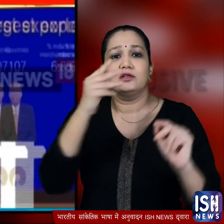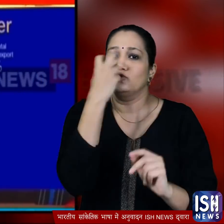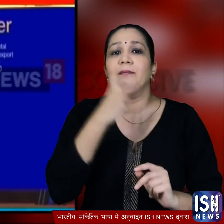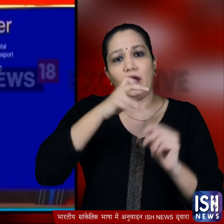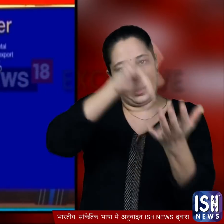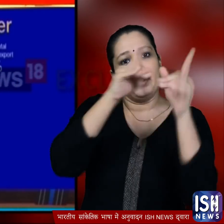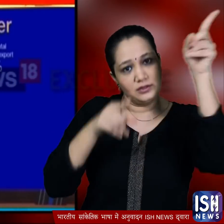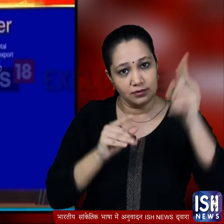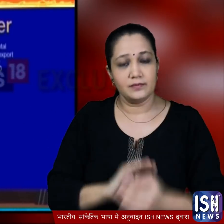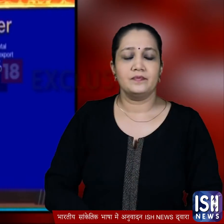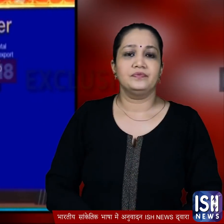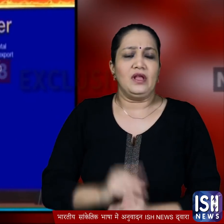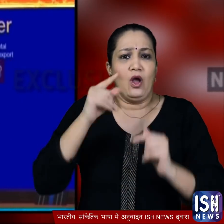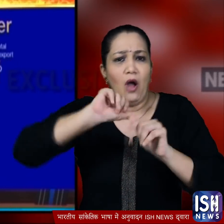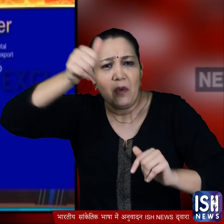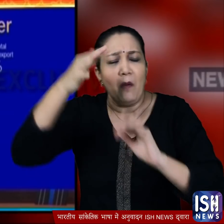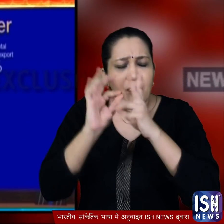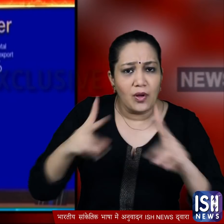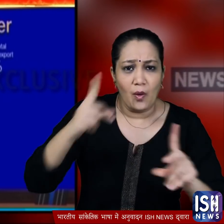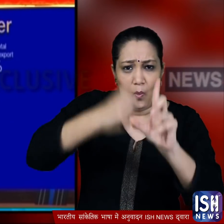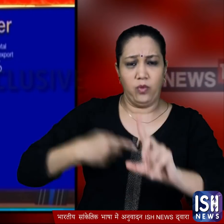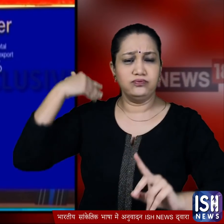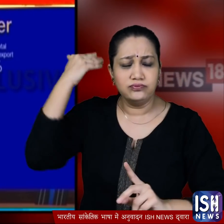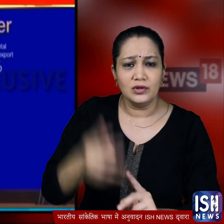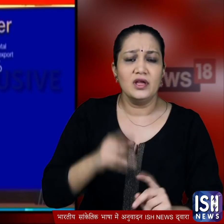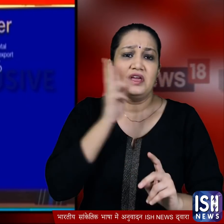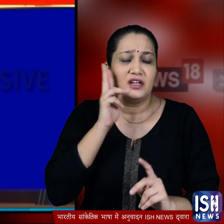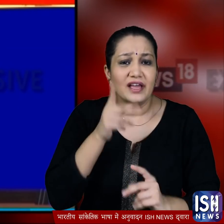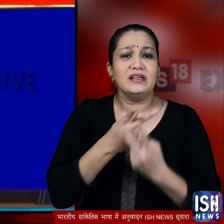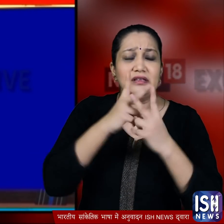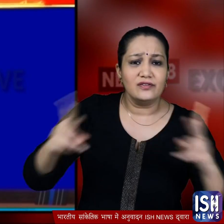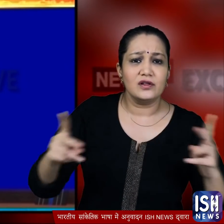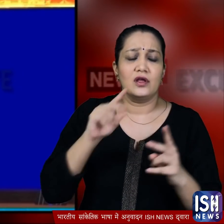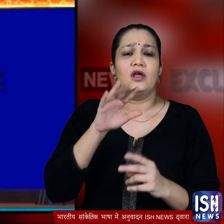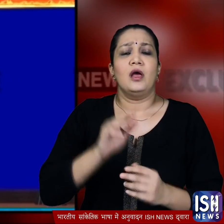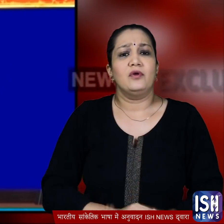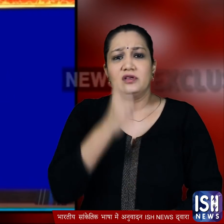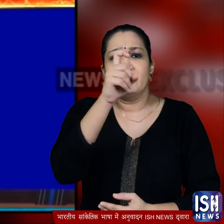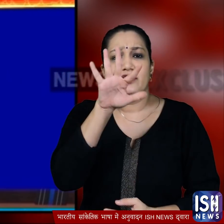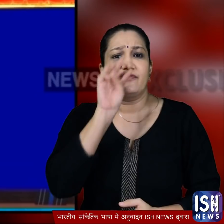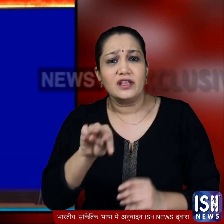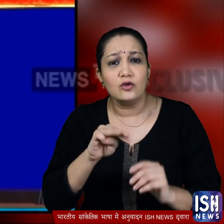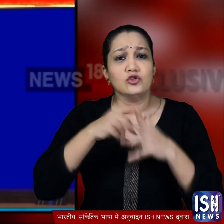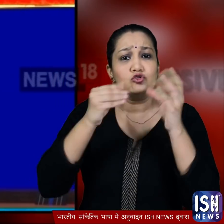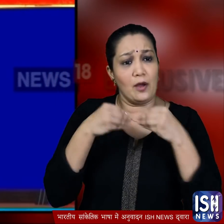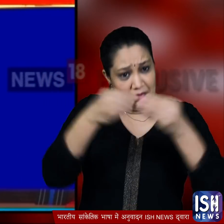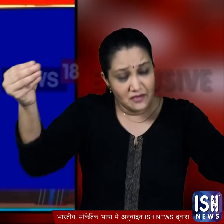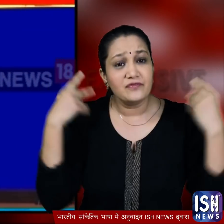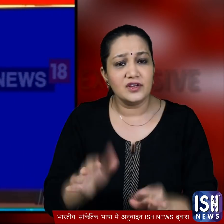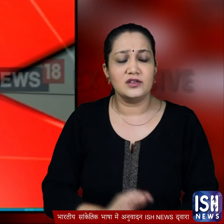कंपनी के उबलब्धियां गिनाते हुए उन्होंने ये भी बताया कि पिछले एक साल में रिलाइंस इंडिस्ट्रीज ने करीब 75,000 नई नौकरियां दी हैं और